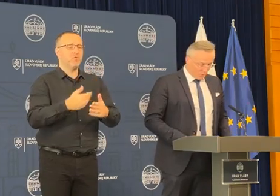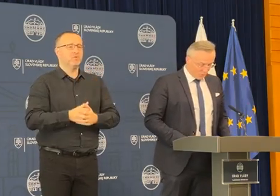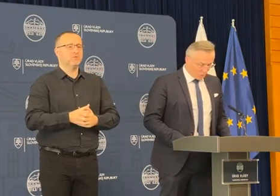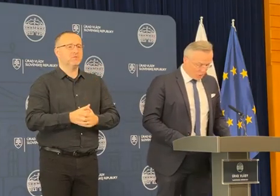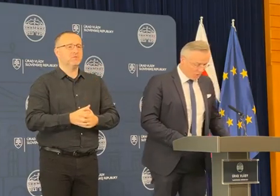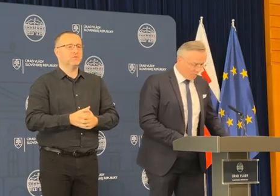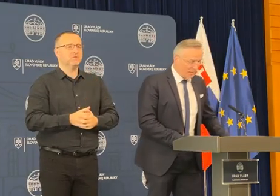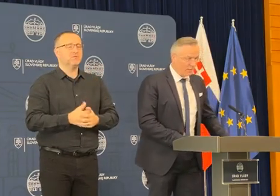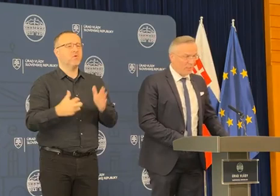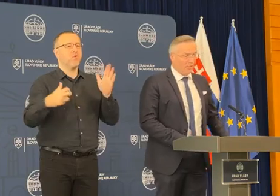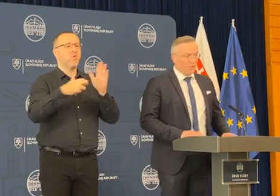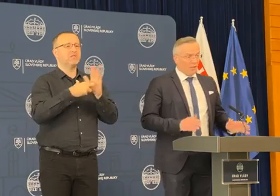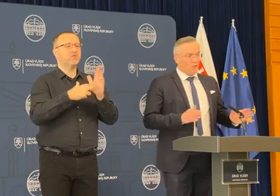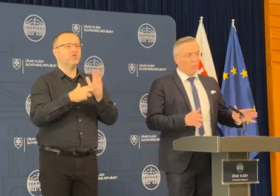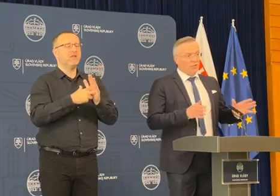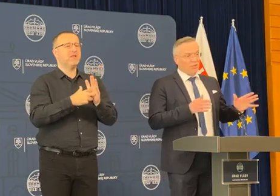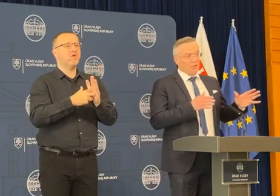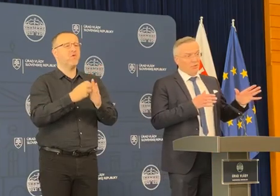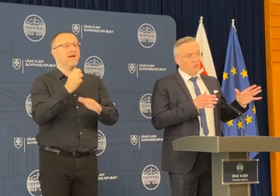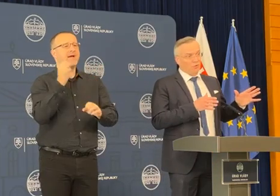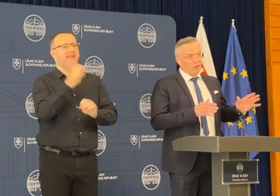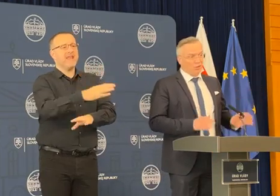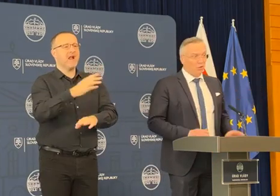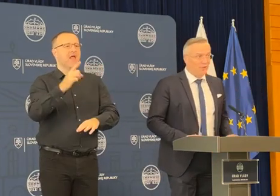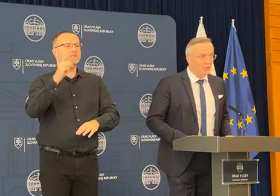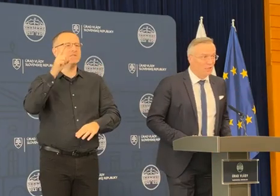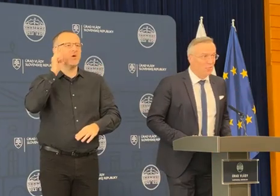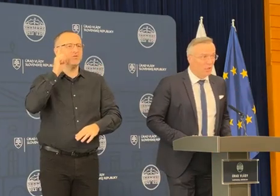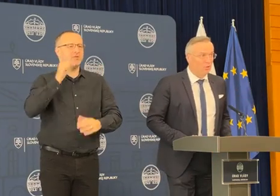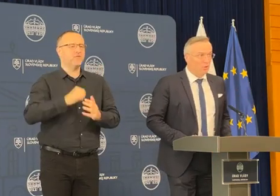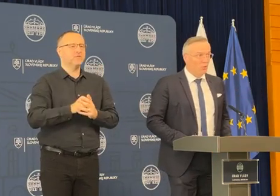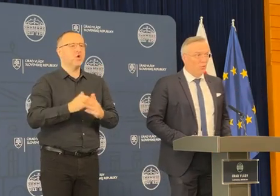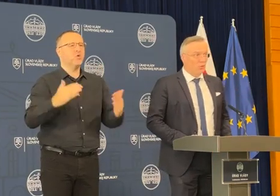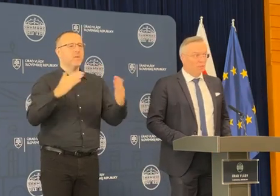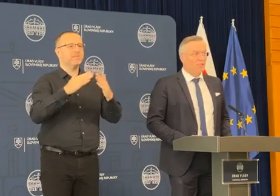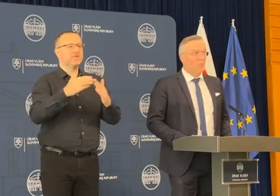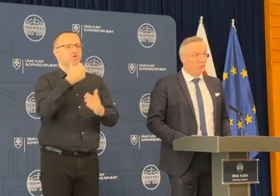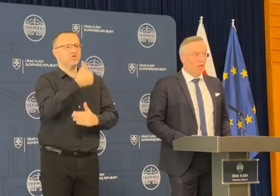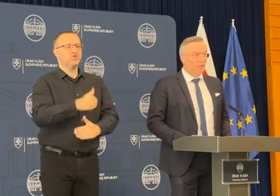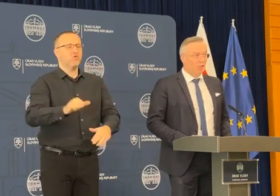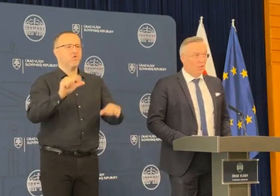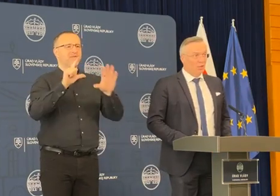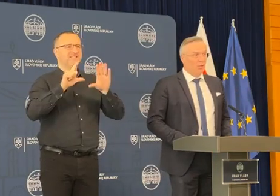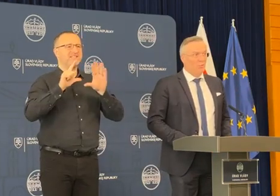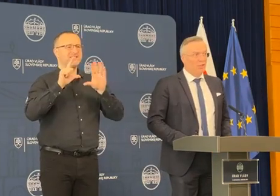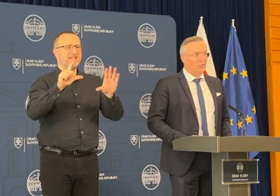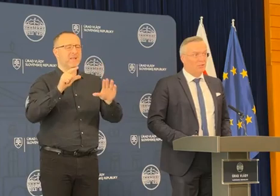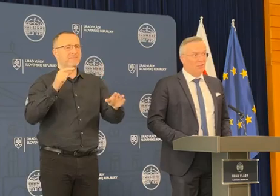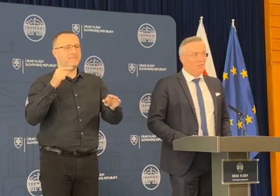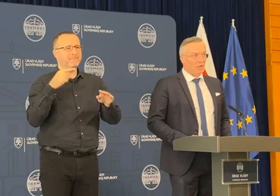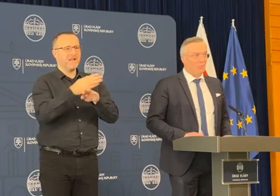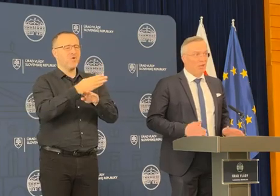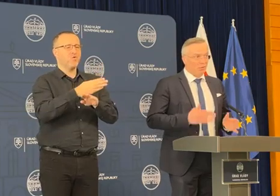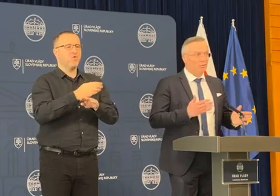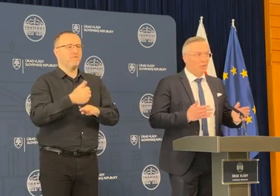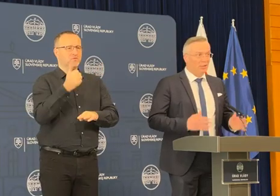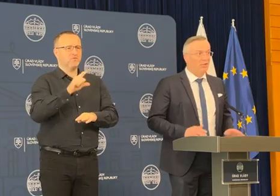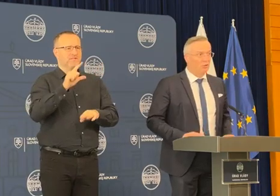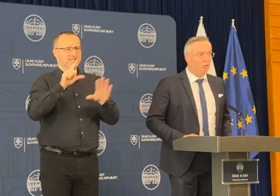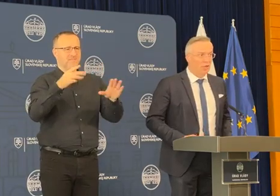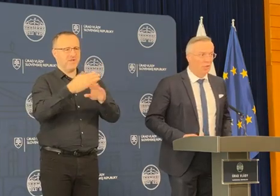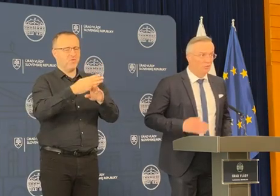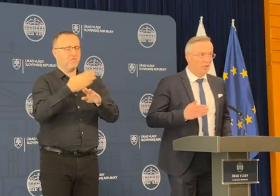označením fast care, kompenzáciu vo výške 127 miliónov pre samozprávy. Tá kompenzácia je veľmi